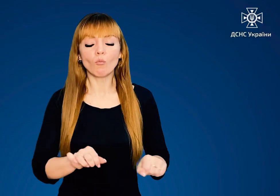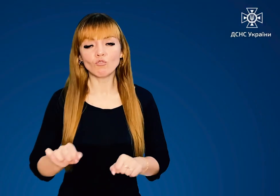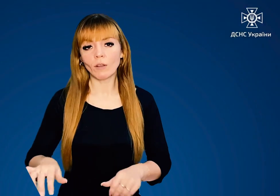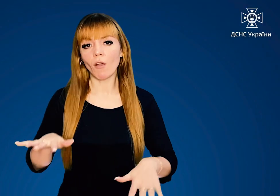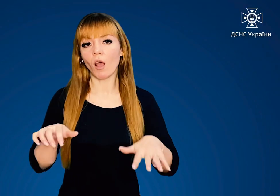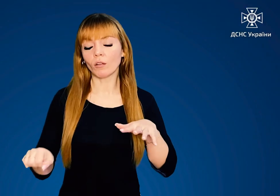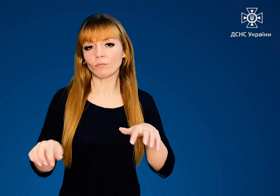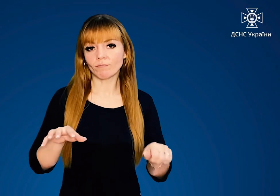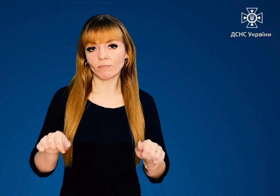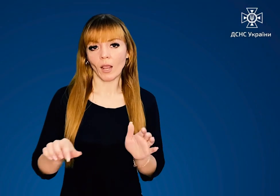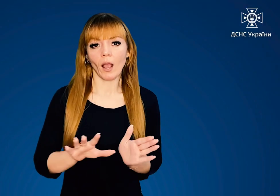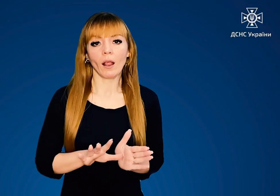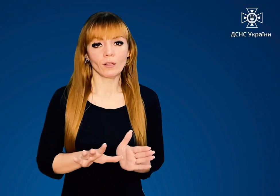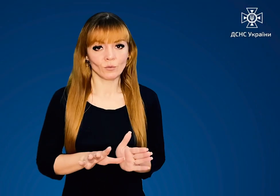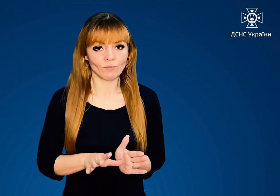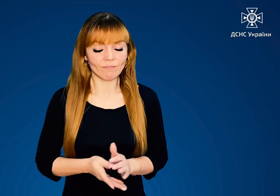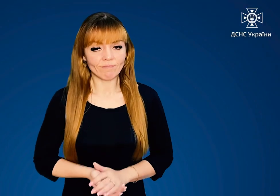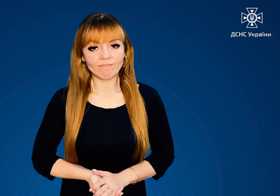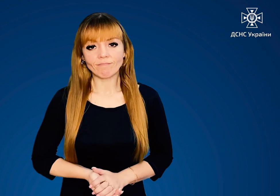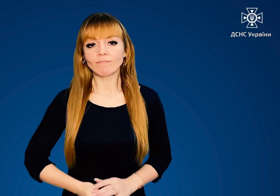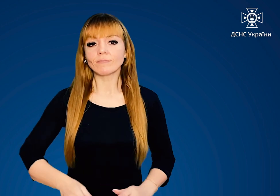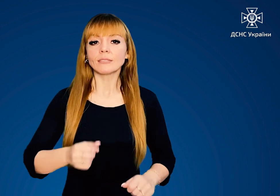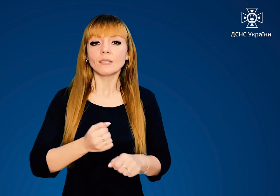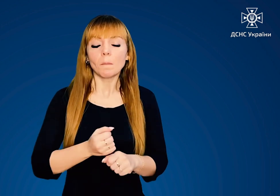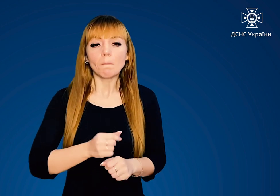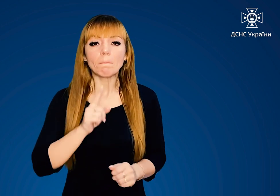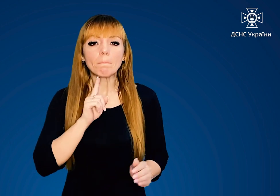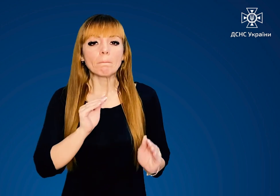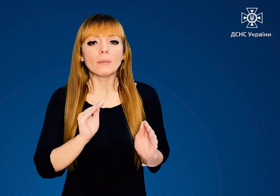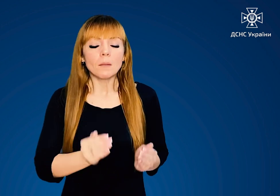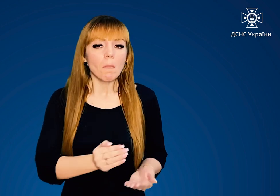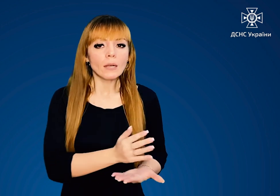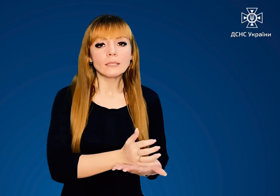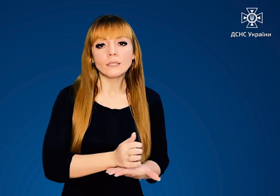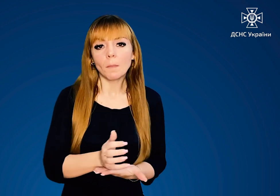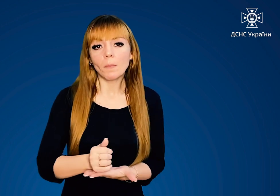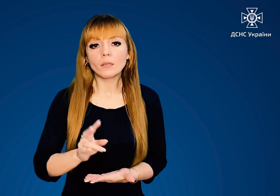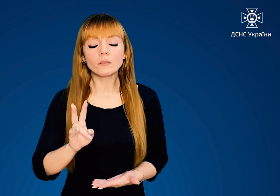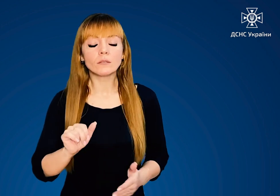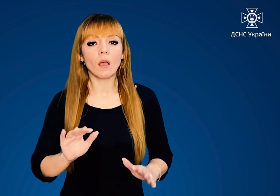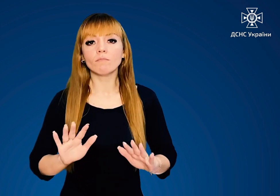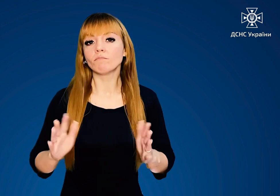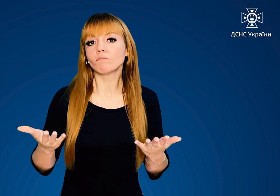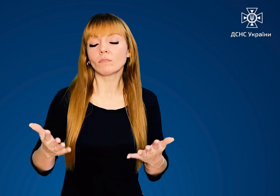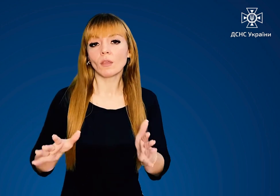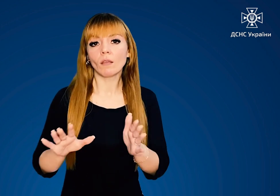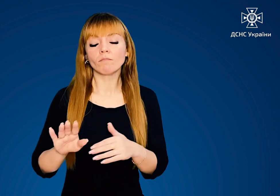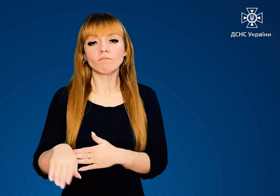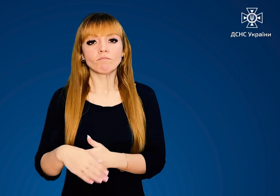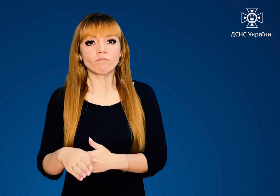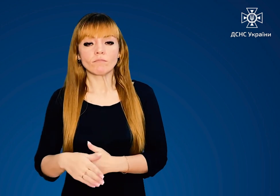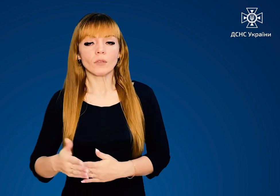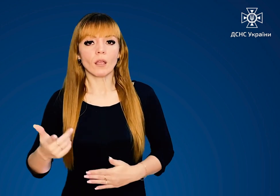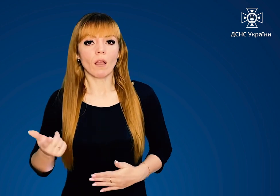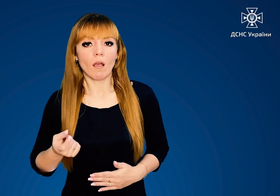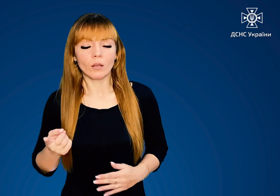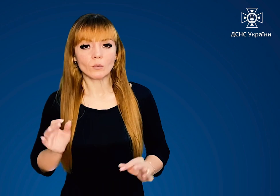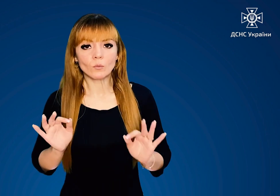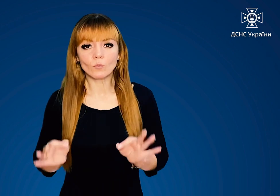до можливого відключення електропостачання. Зробіть мінімальні запаси на випадок відсутності газу,